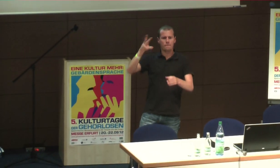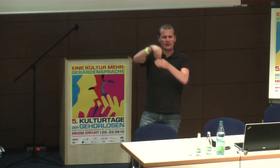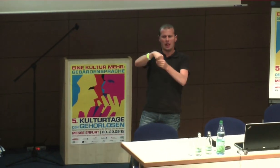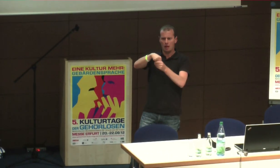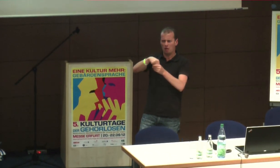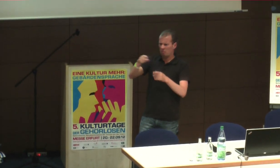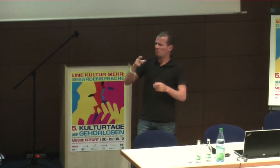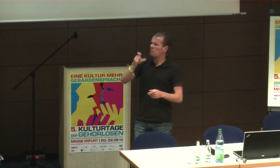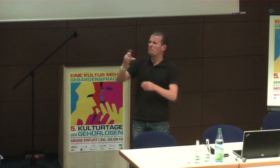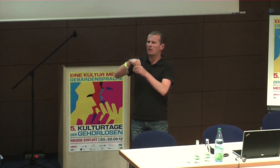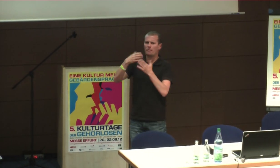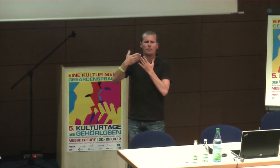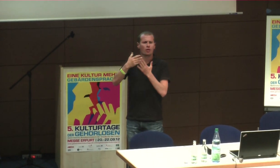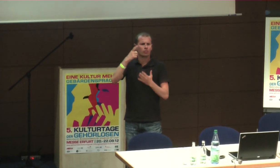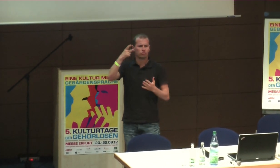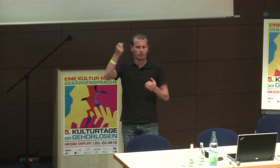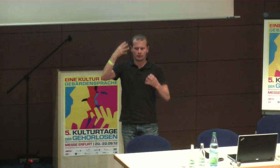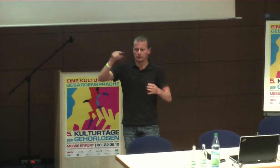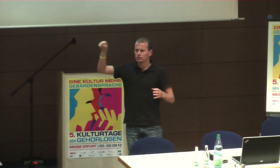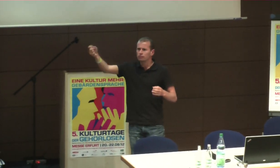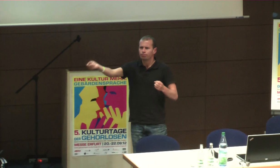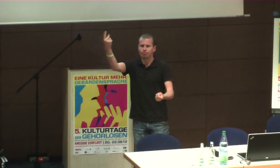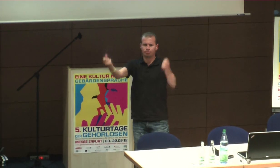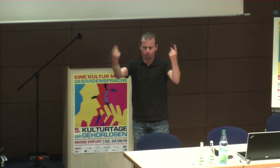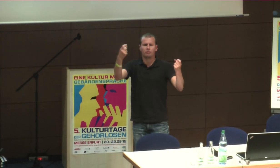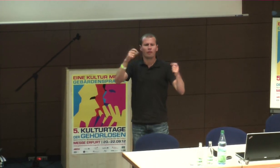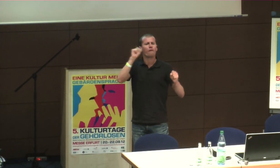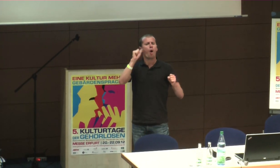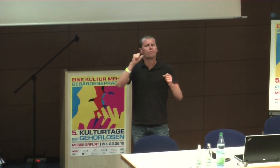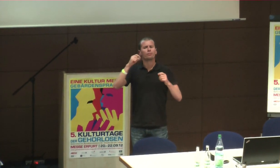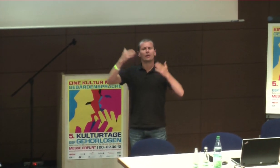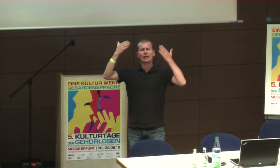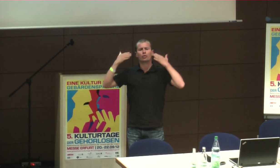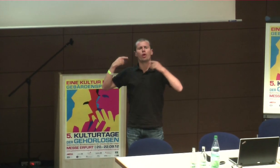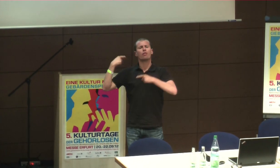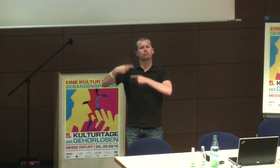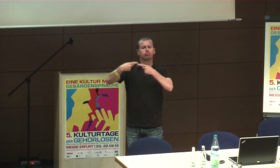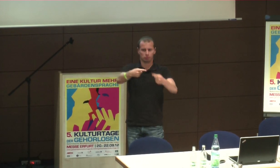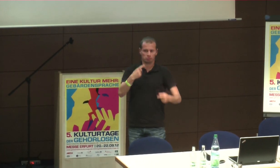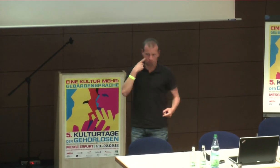auf die Menschen- und Bürgerbeteiligung? Was steckt da eigentlich dahinter? Was passiert an vielen Stellen auch hier in Deutschland?